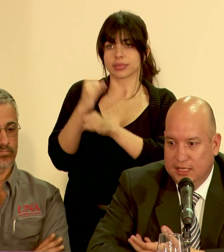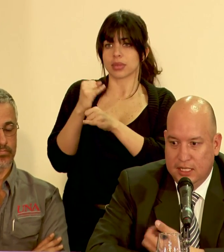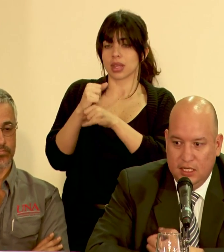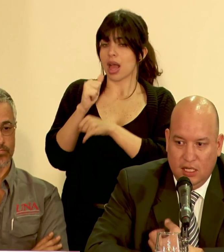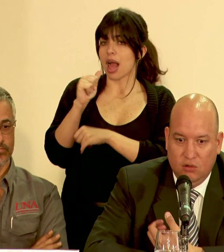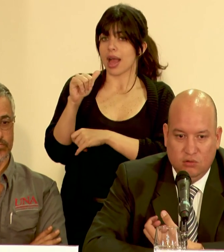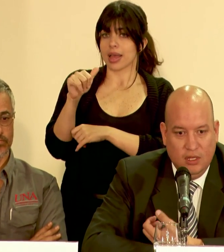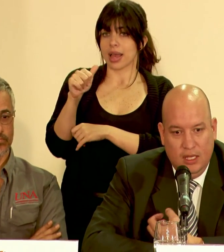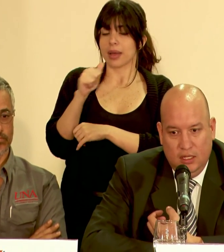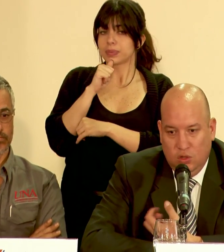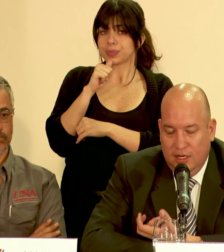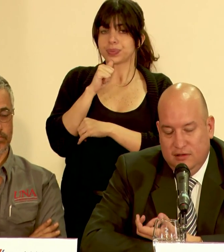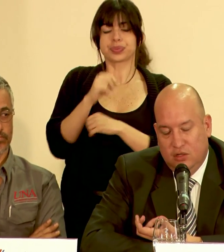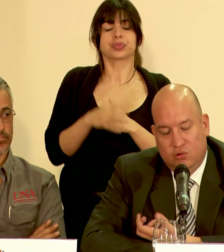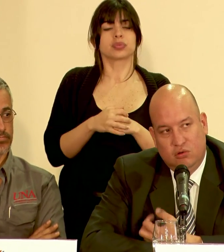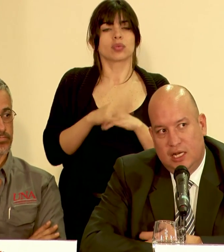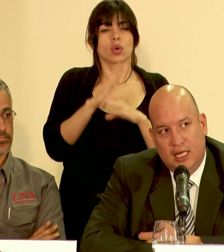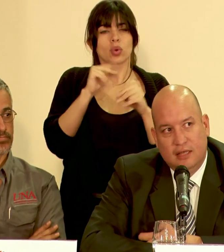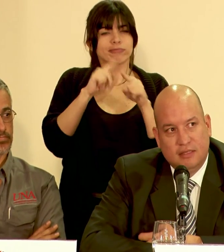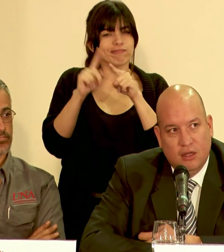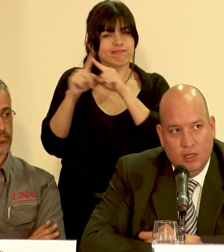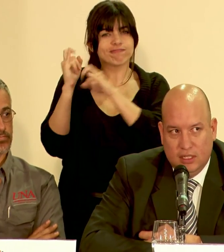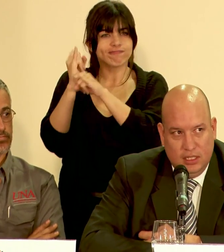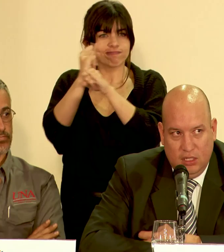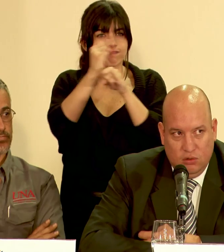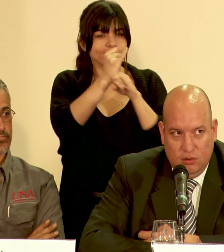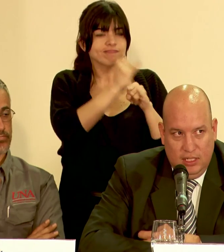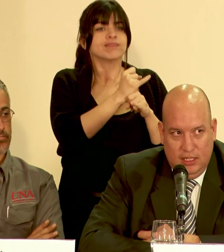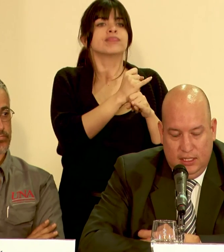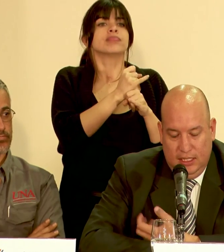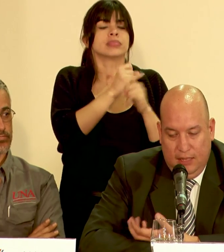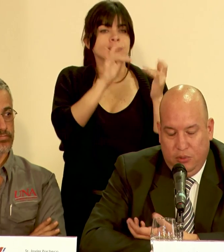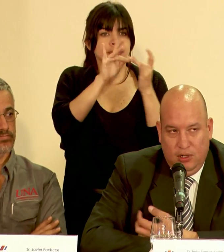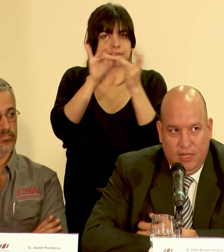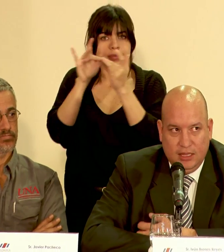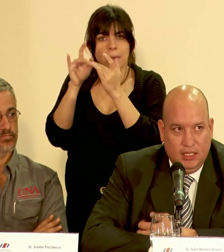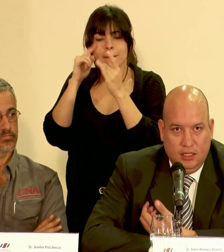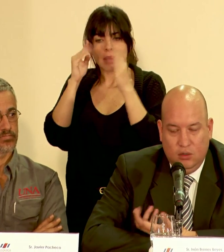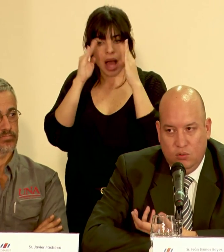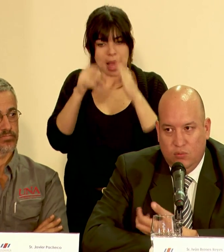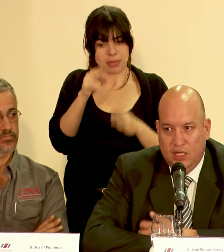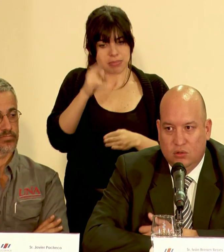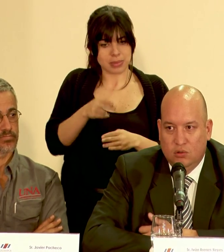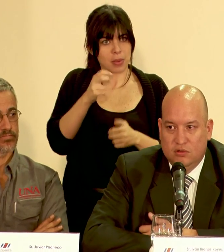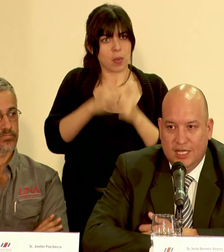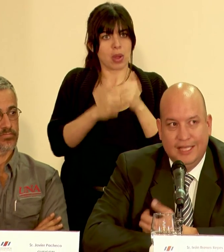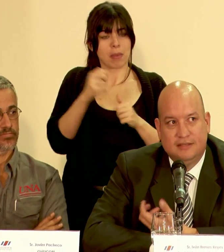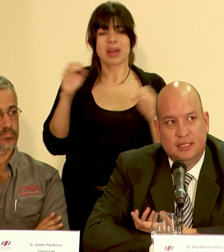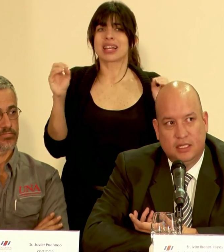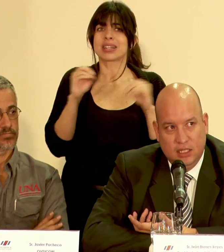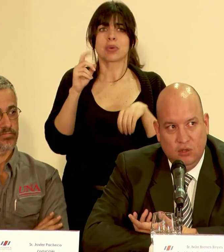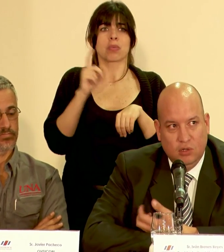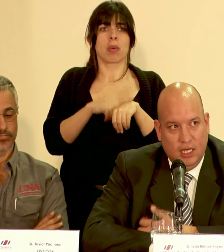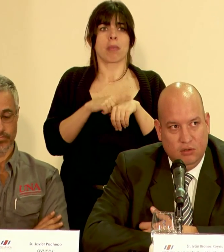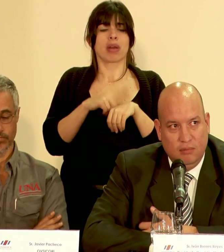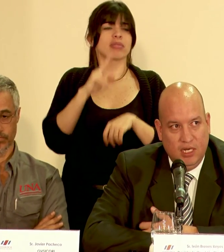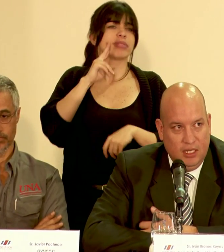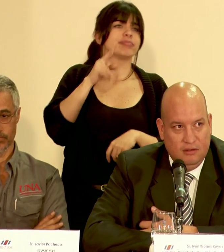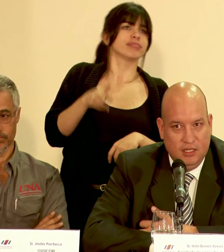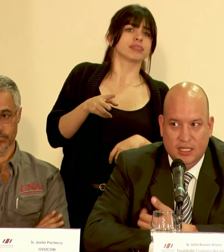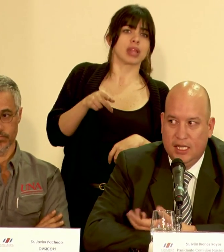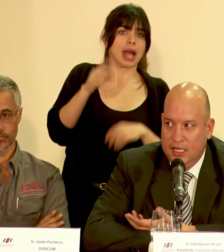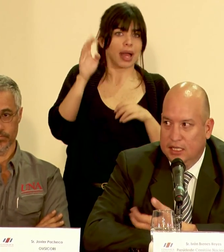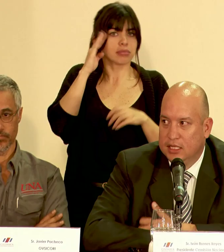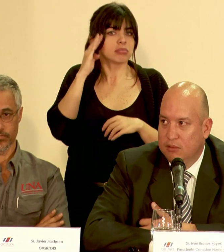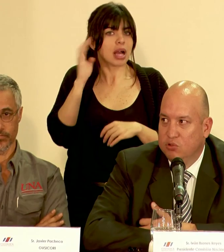Acueductos y Alcantarillados toda la institucionalidad ha estado atendiendo la problemática en ningún momento se ha desatendido que hay una